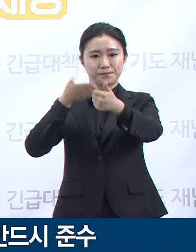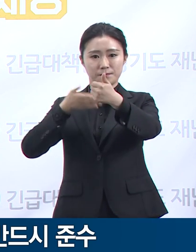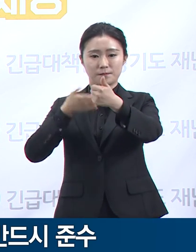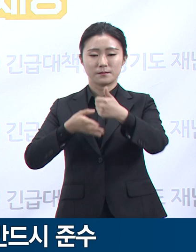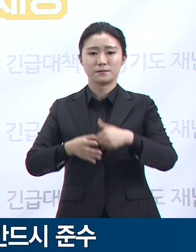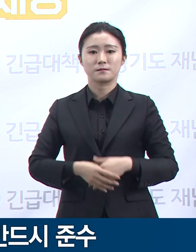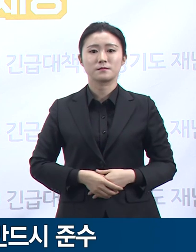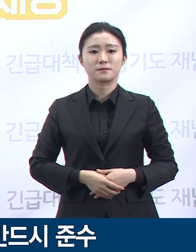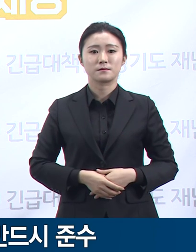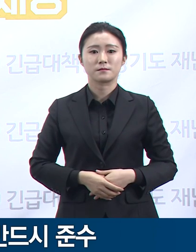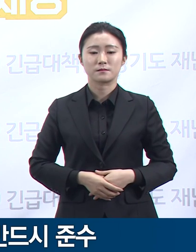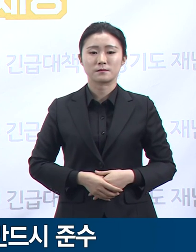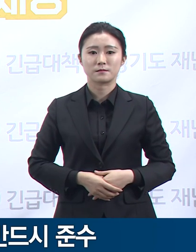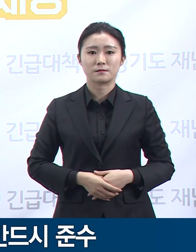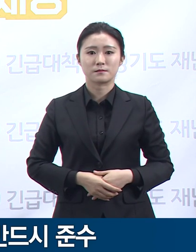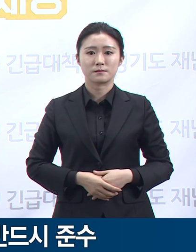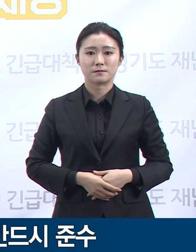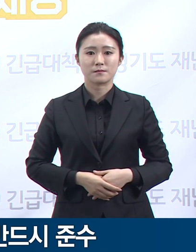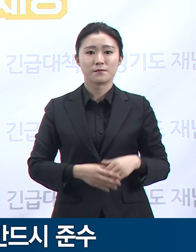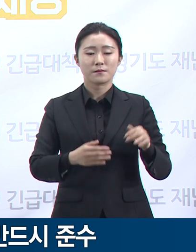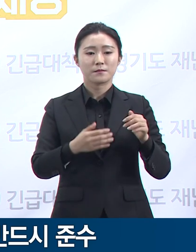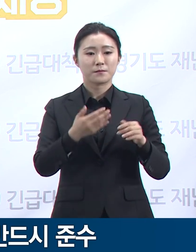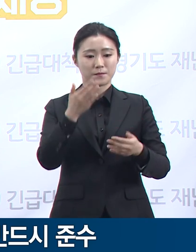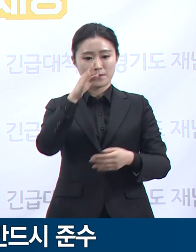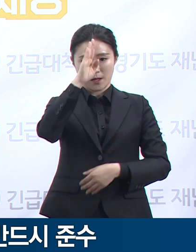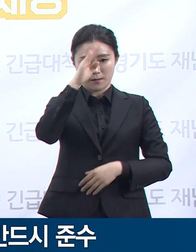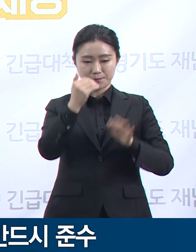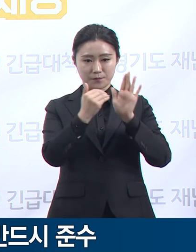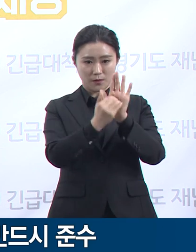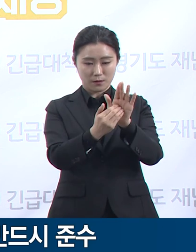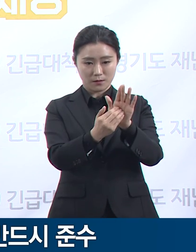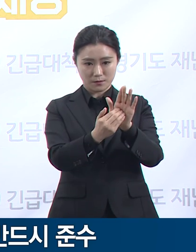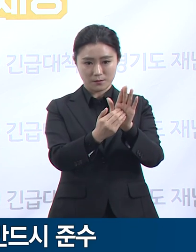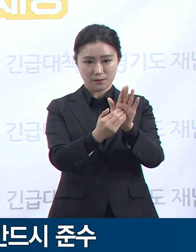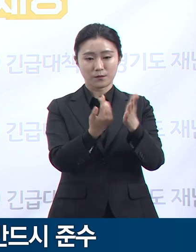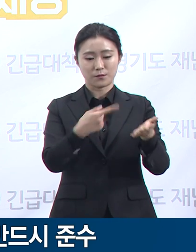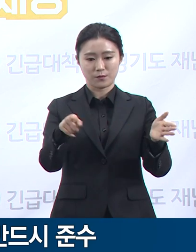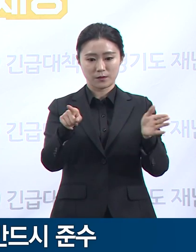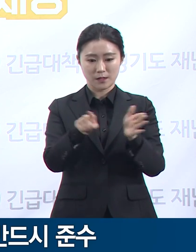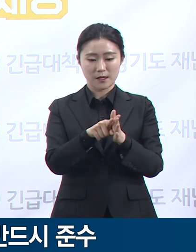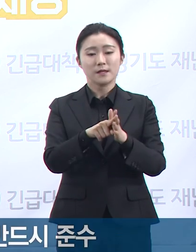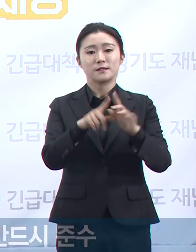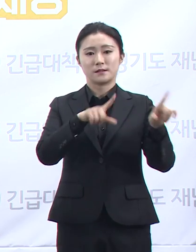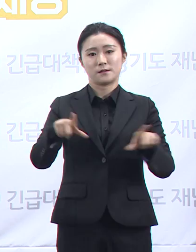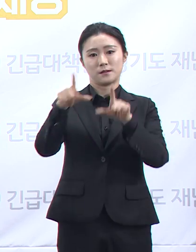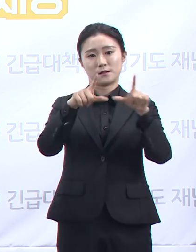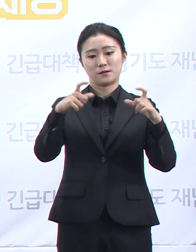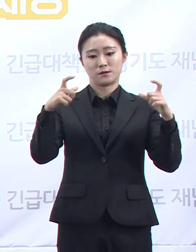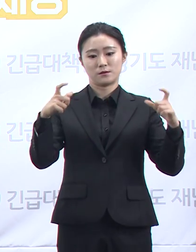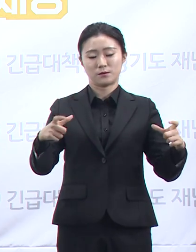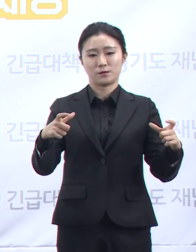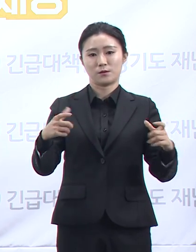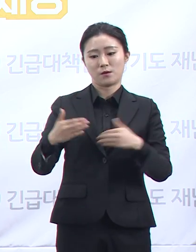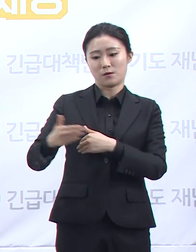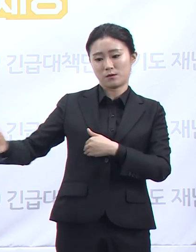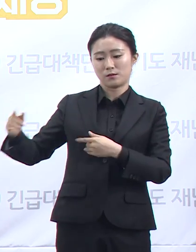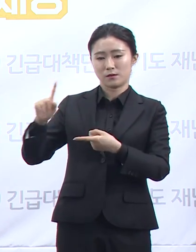방역의 한 주체로서 개개인 모두 생활 속 거리 두기를 지속해서 실천해 주시기를 바랍니다. 감사합니다.